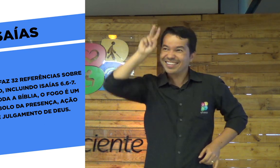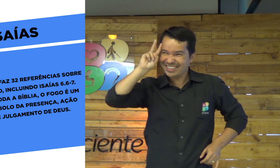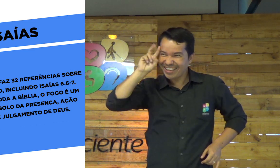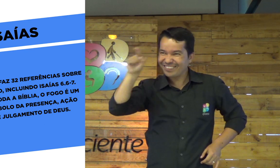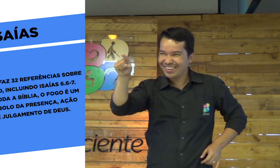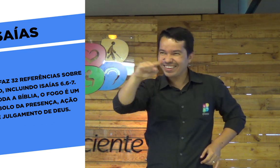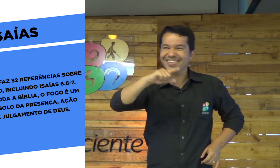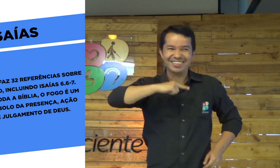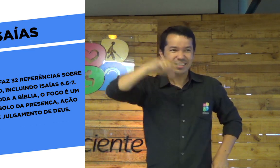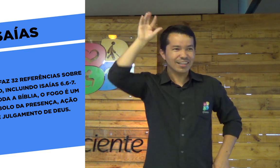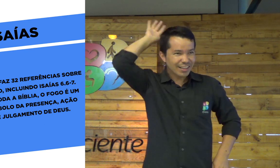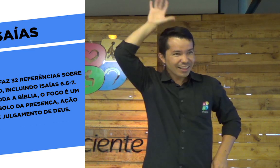Lembra?